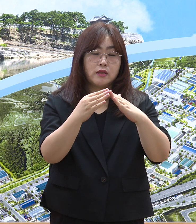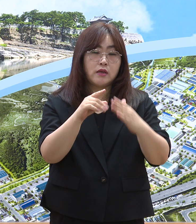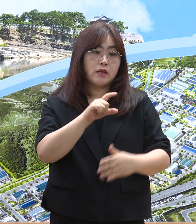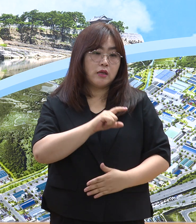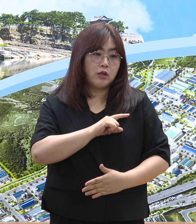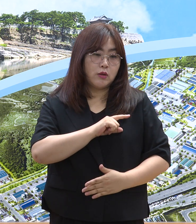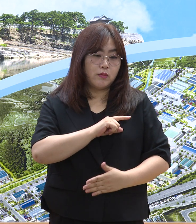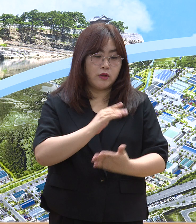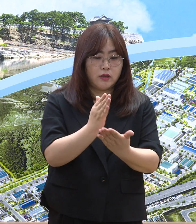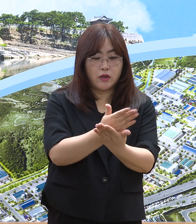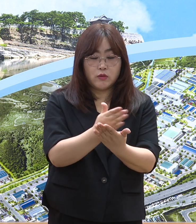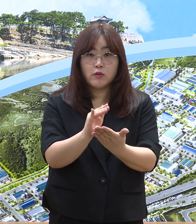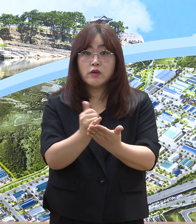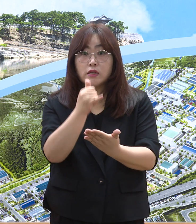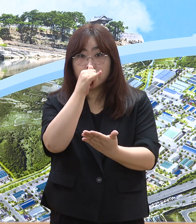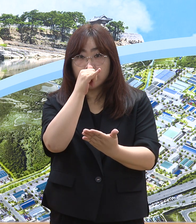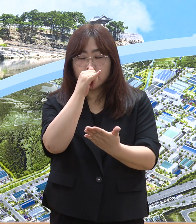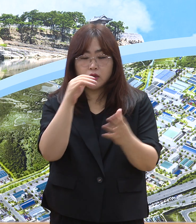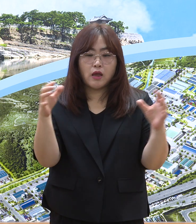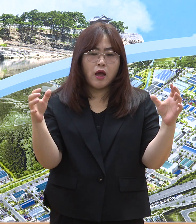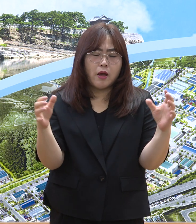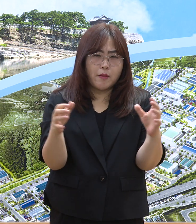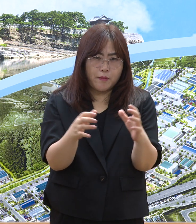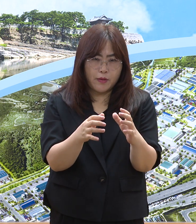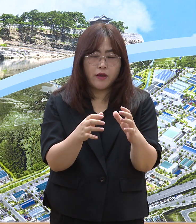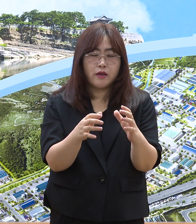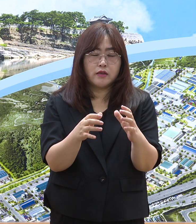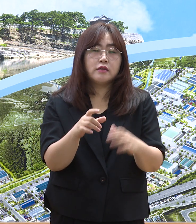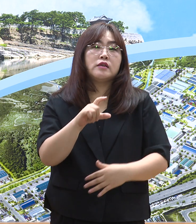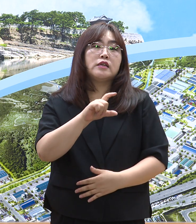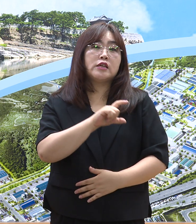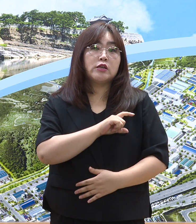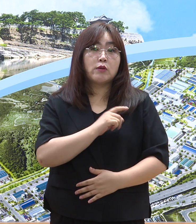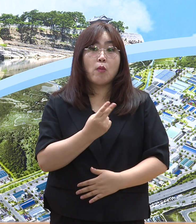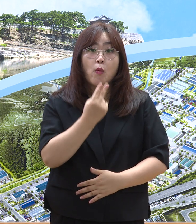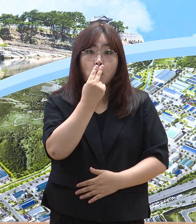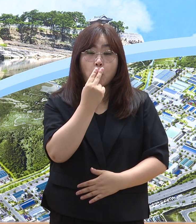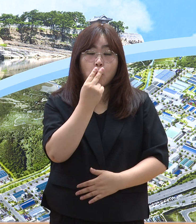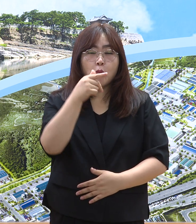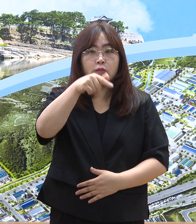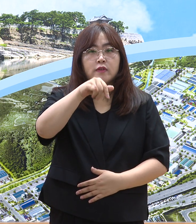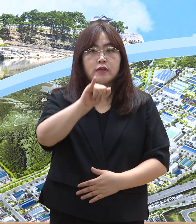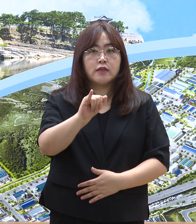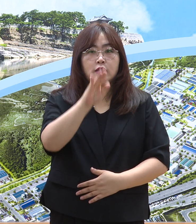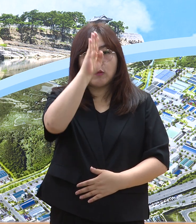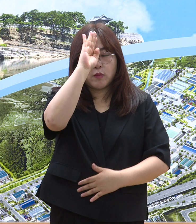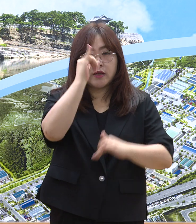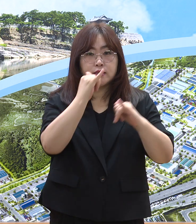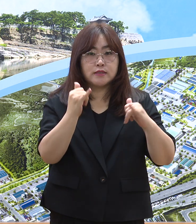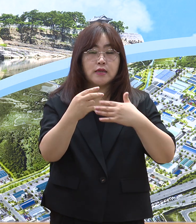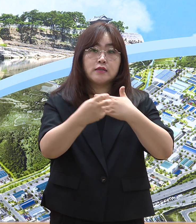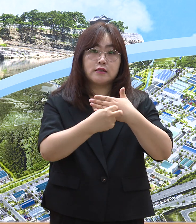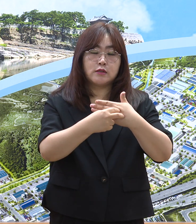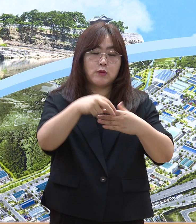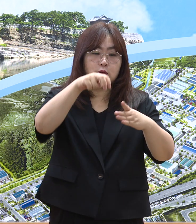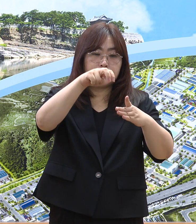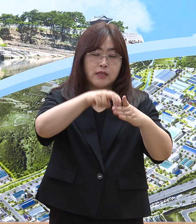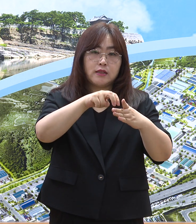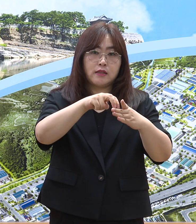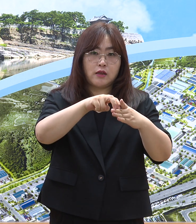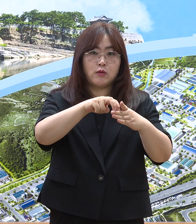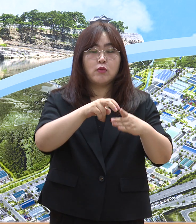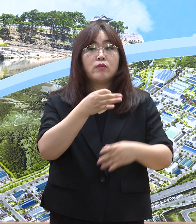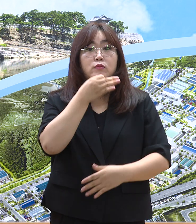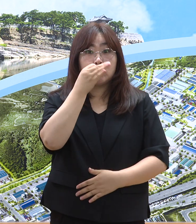있던 코로나19 대응 민간의료기관의 명칭을 호흡기 환자진료센터로 통일합니다.